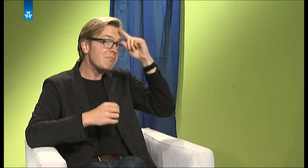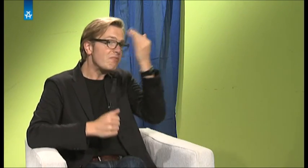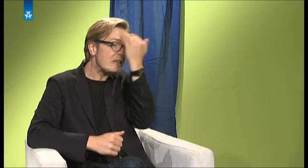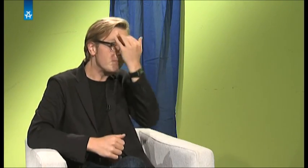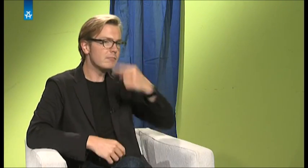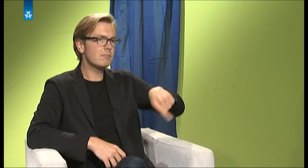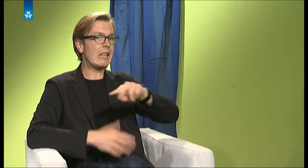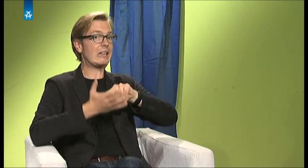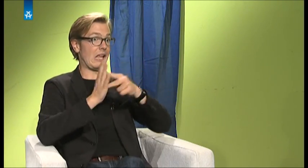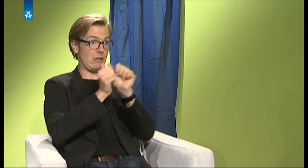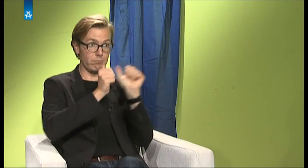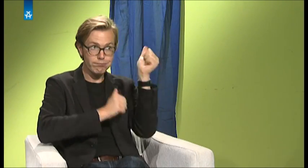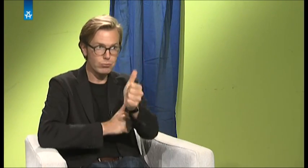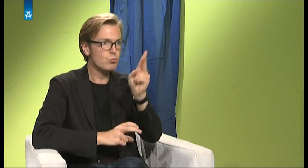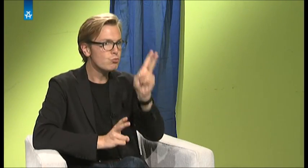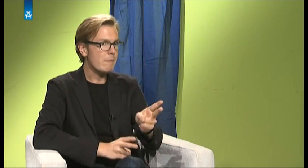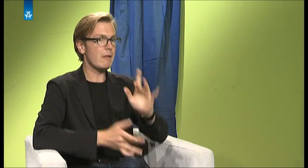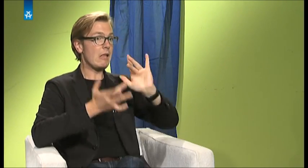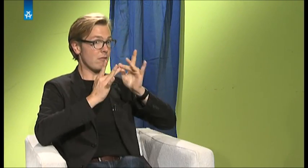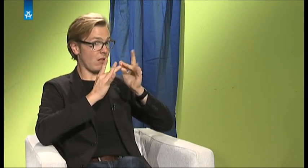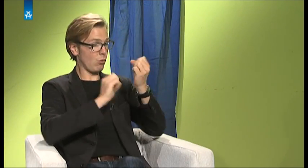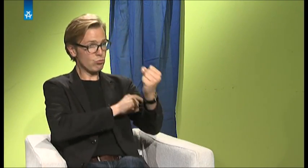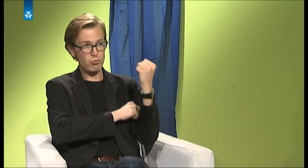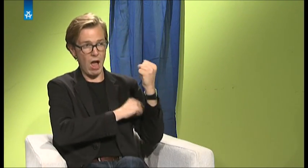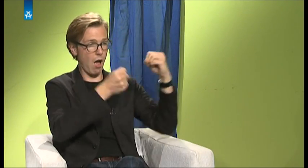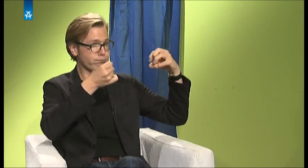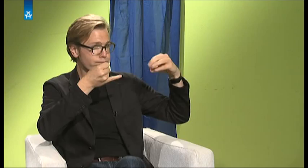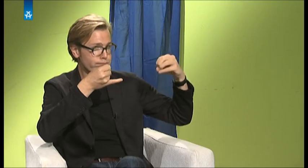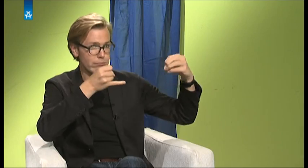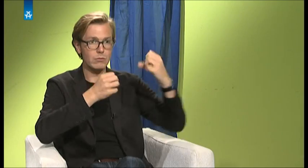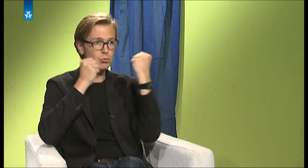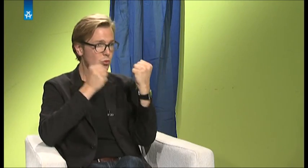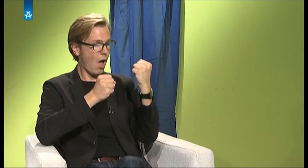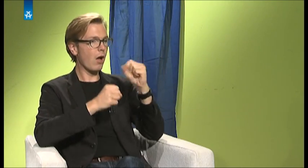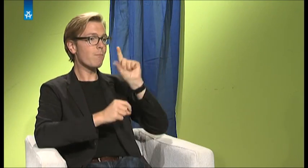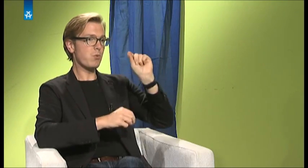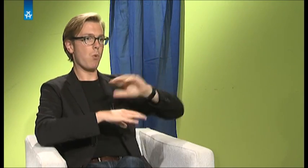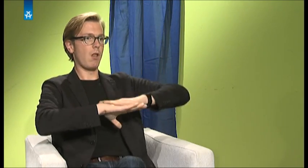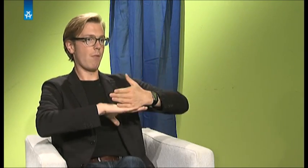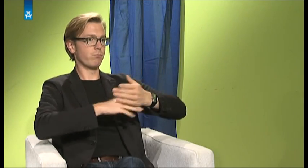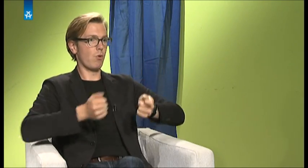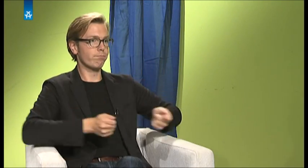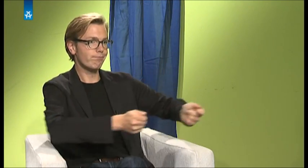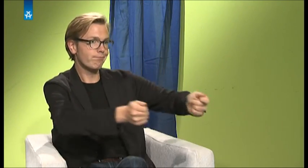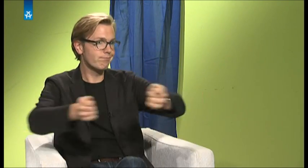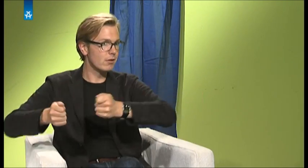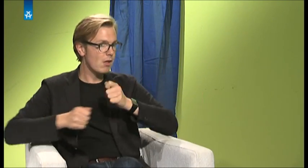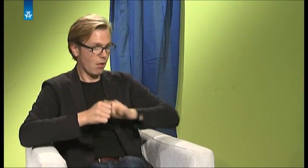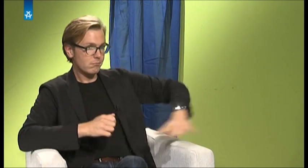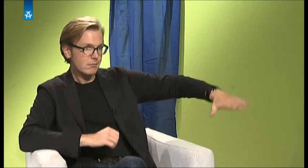liegt es auch an der Technik, weil es gibt da überall Möglichkeiten, einen WLAN-Zugriff zu haben. Das heißt, viele